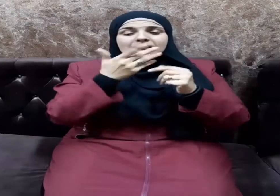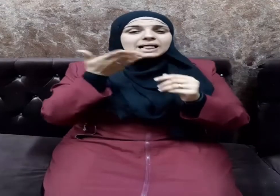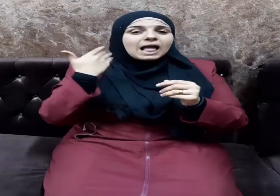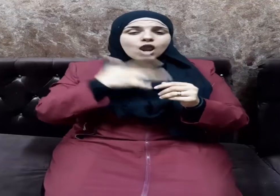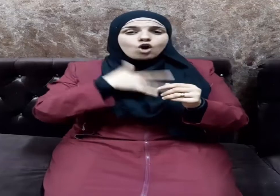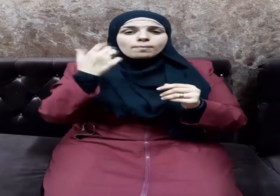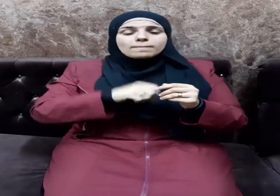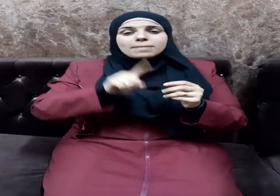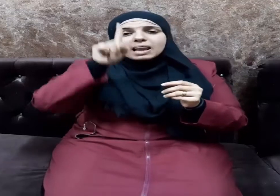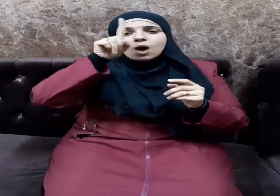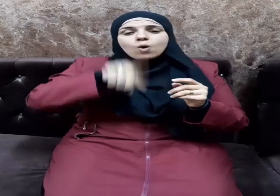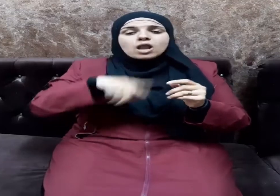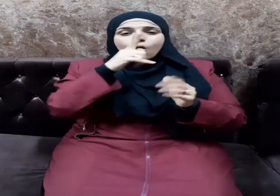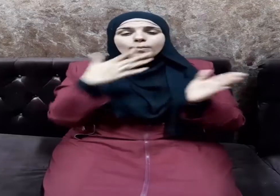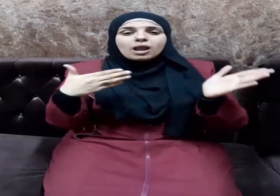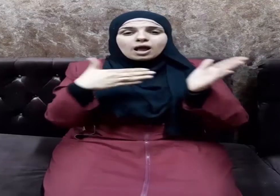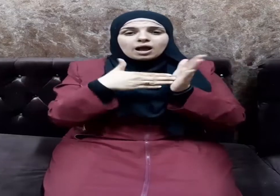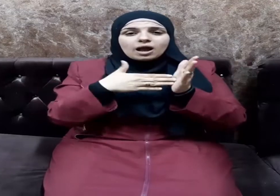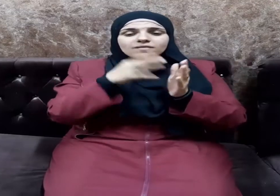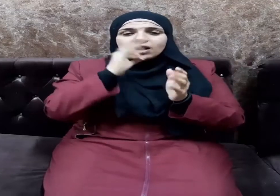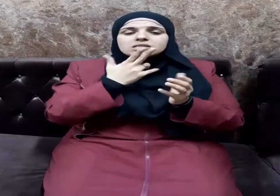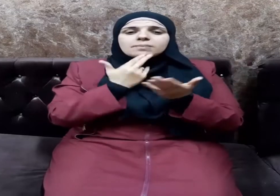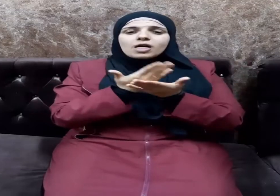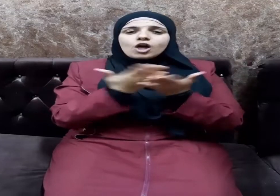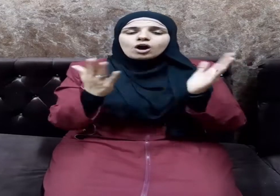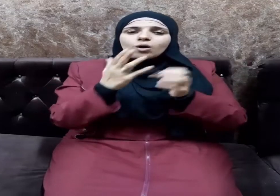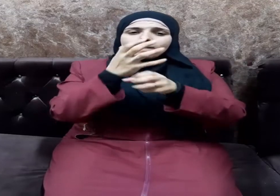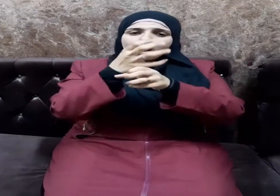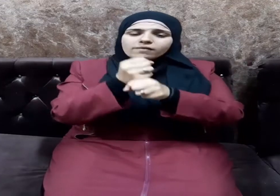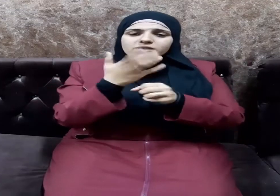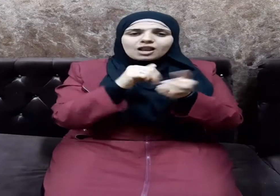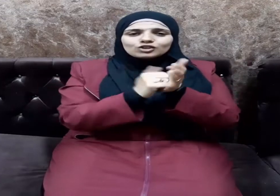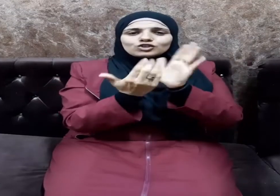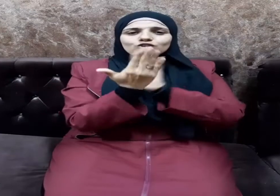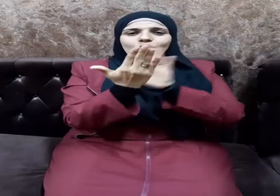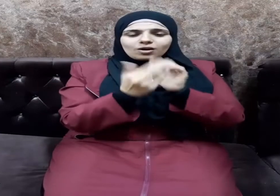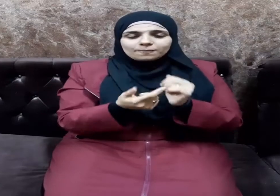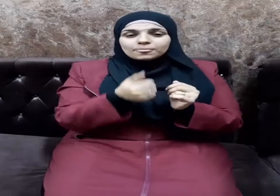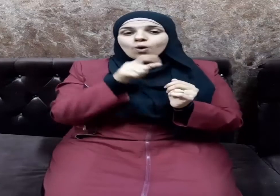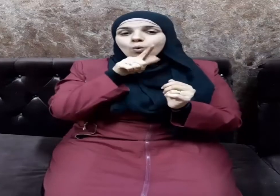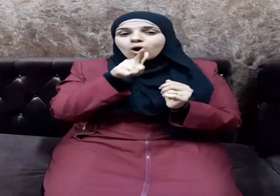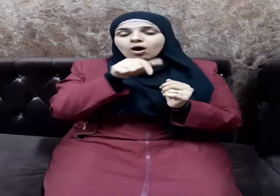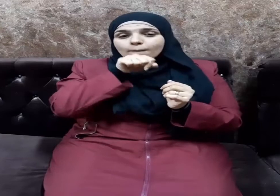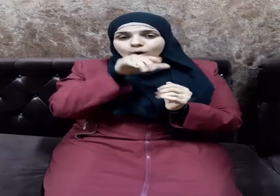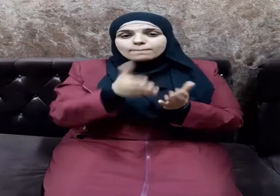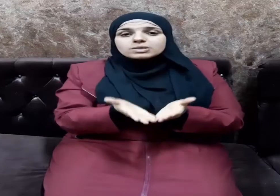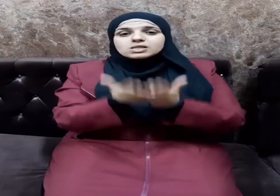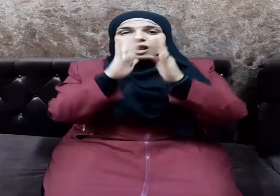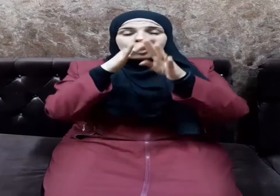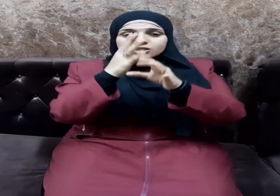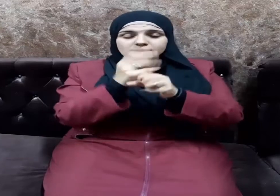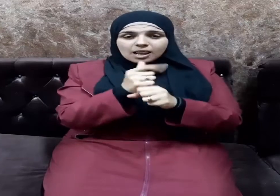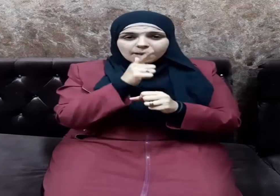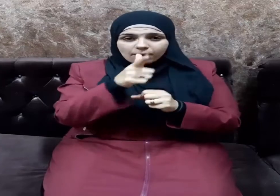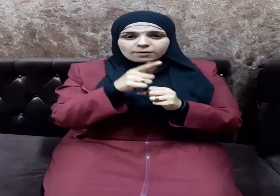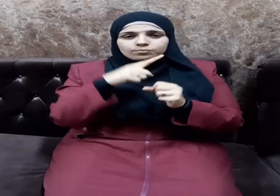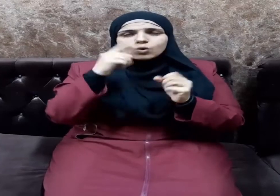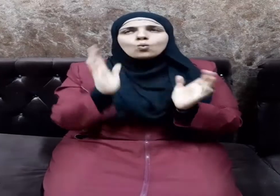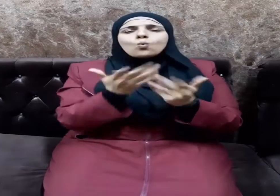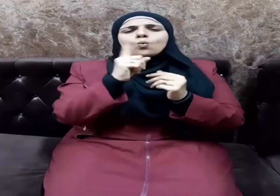بالله واليوم الآخر فليكرم جاره وقال صلى الله عليه وسلم والله لا